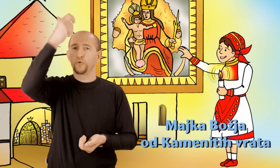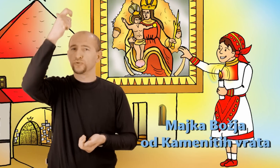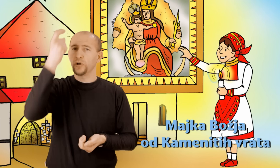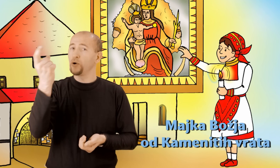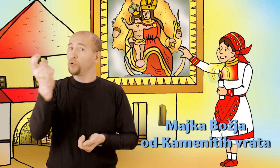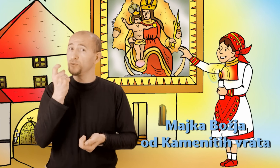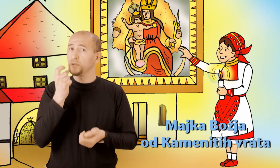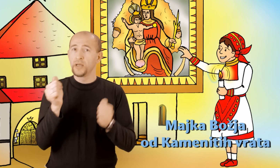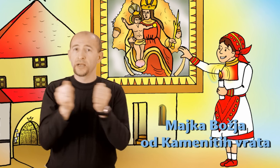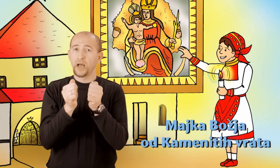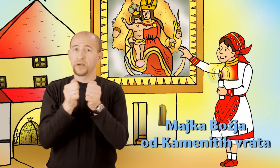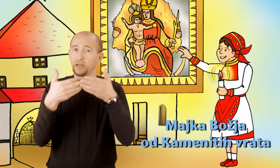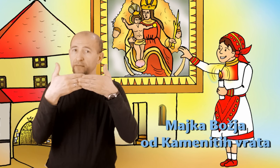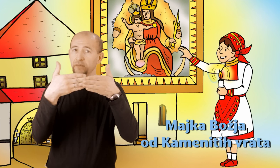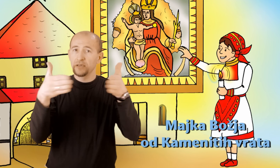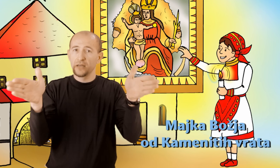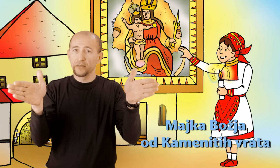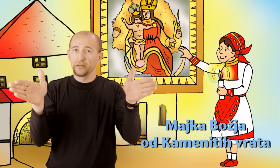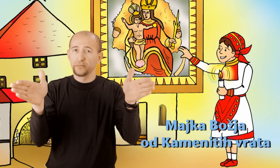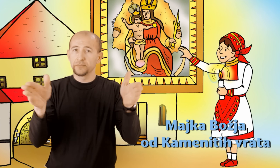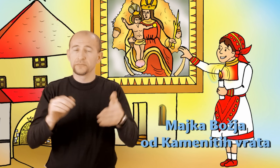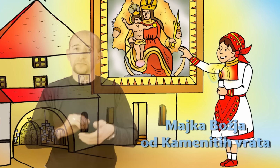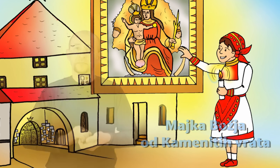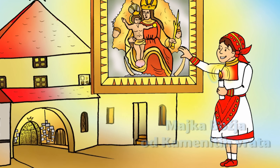Majka Božja od kamenitih vrata